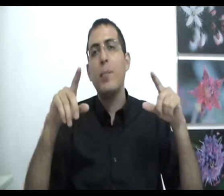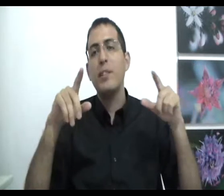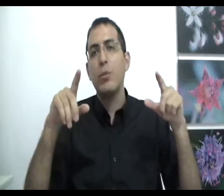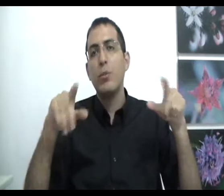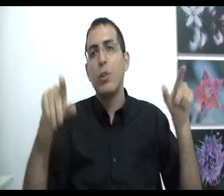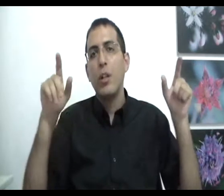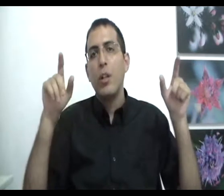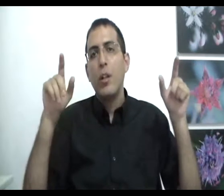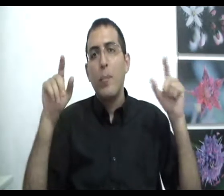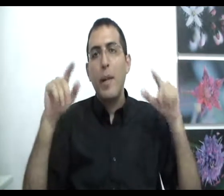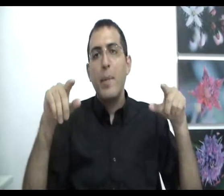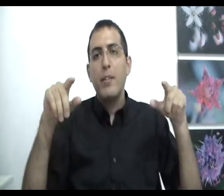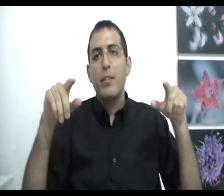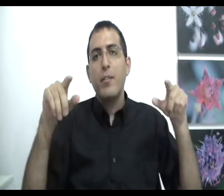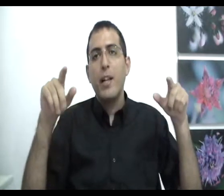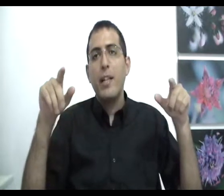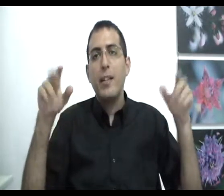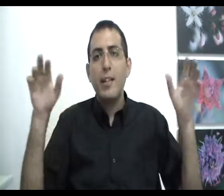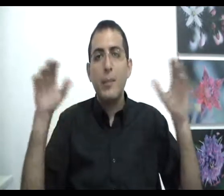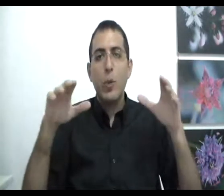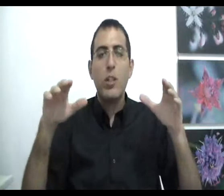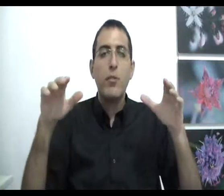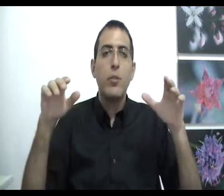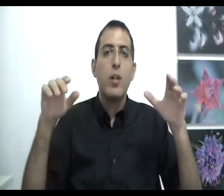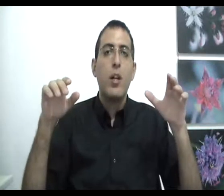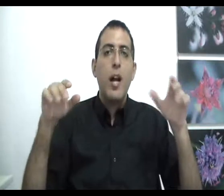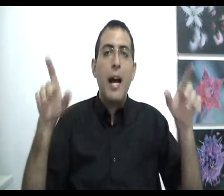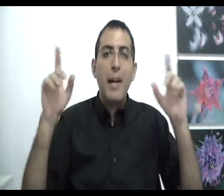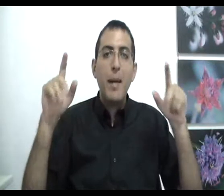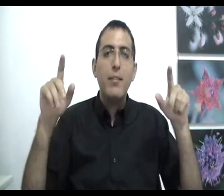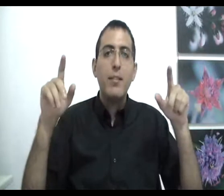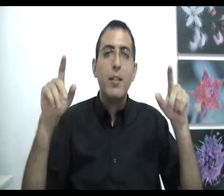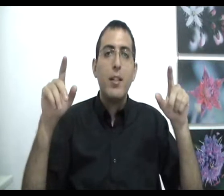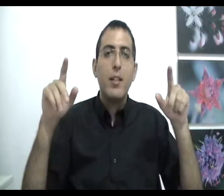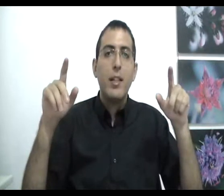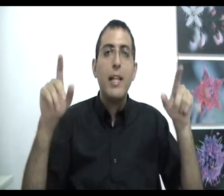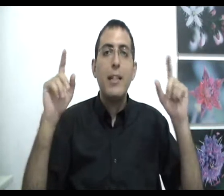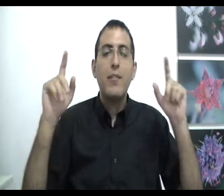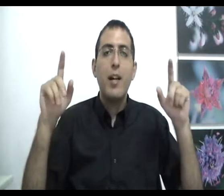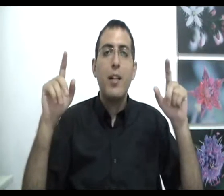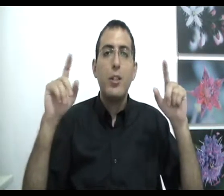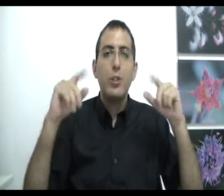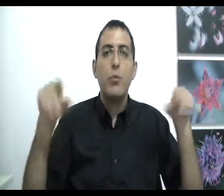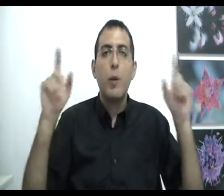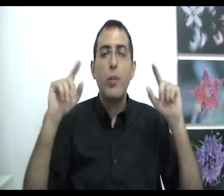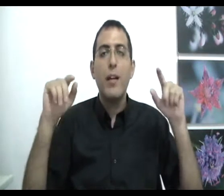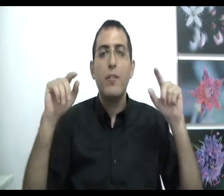המציאות באמת ואני אתן את זה מאוד כיוון האמת היא הדבר שהוא מחויב